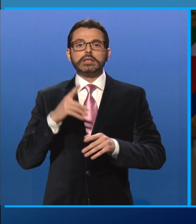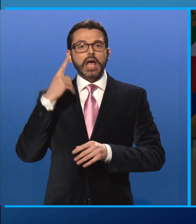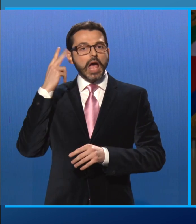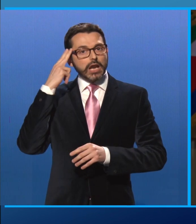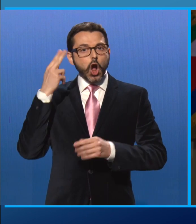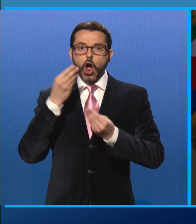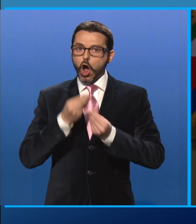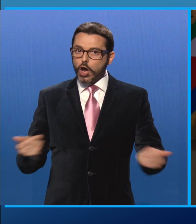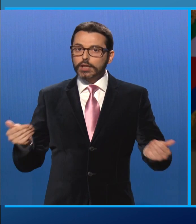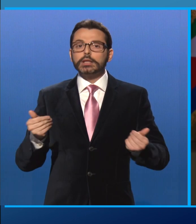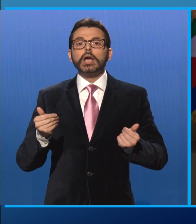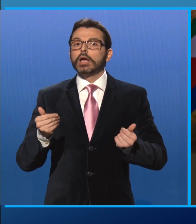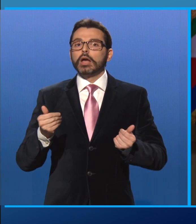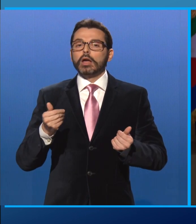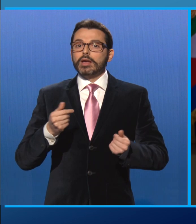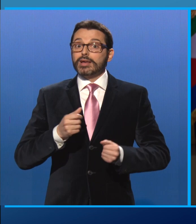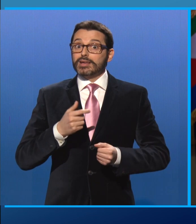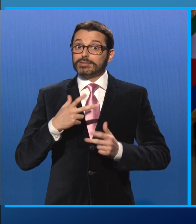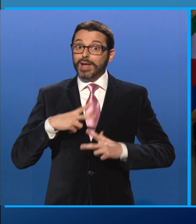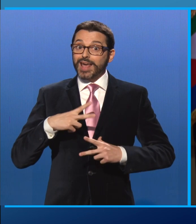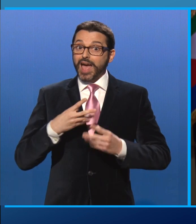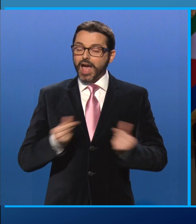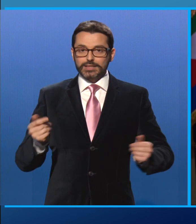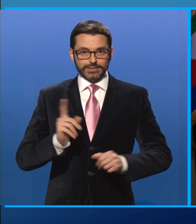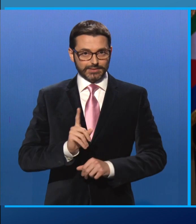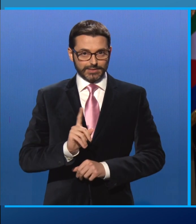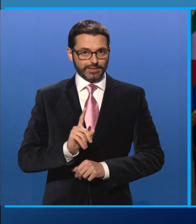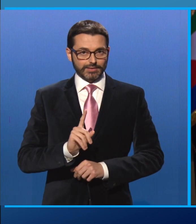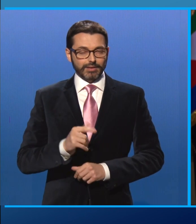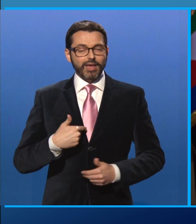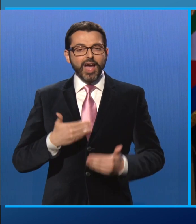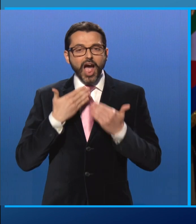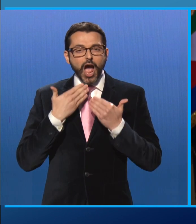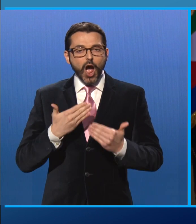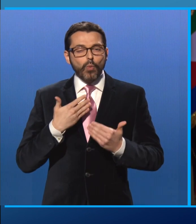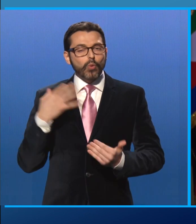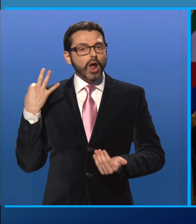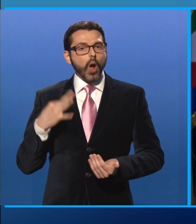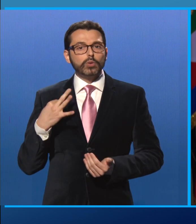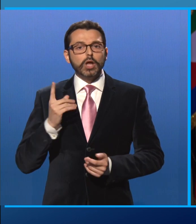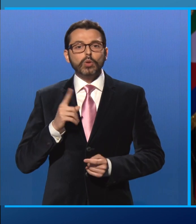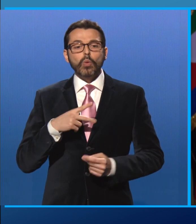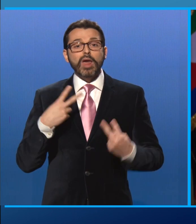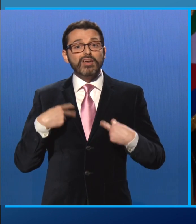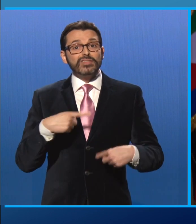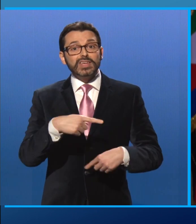Non devono perdere la speranza. L'augurio più autentico è assicurare che la vita della loro collettività